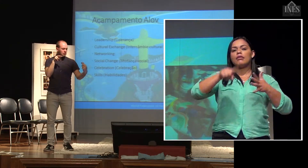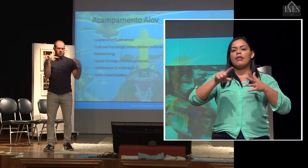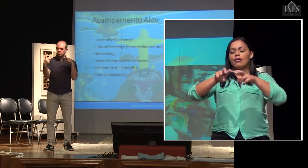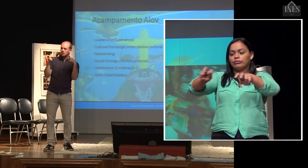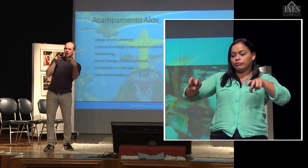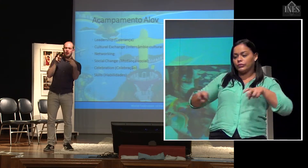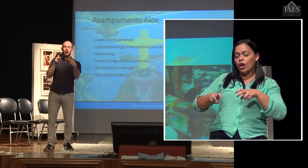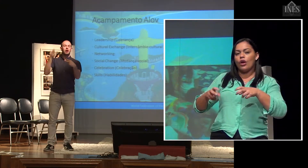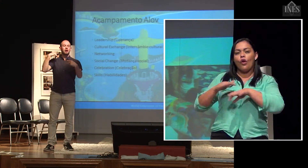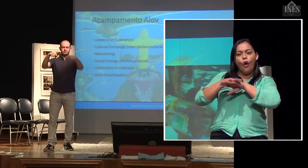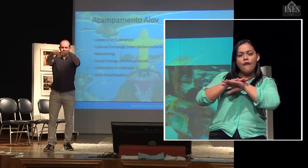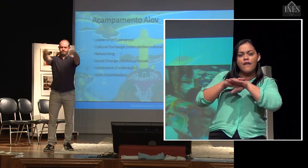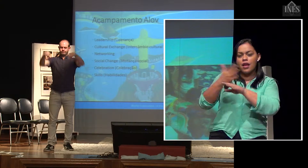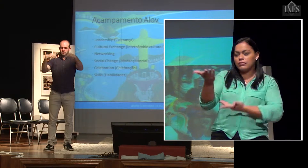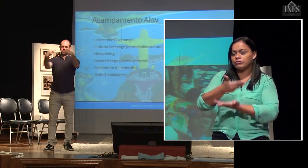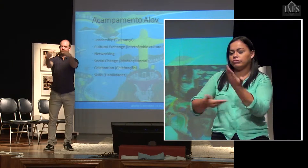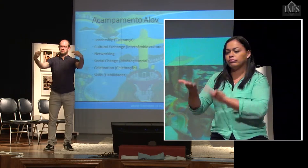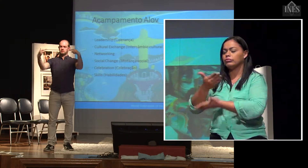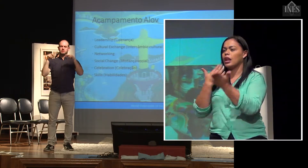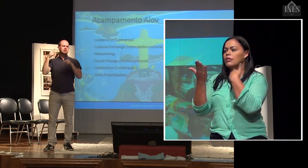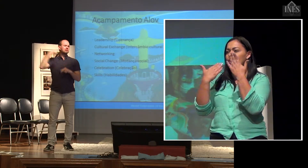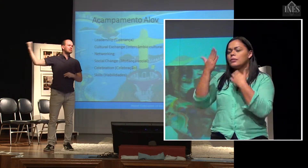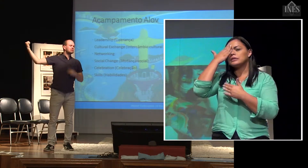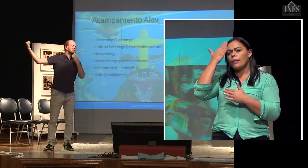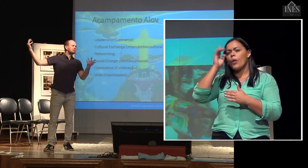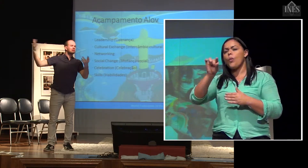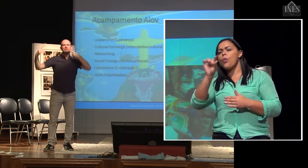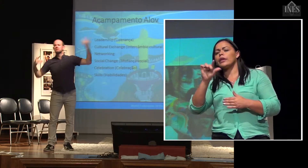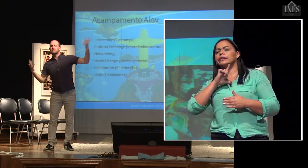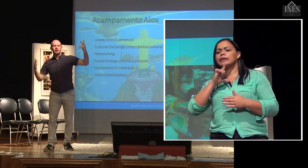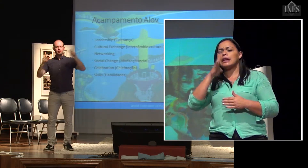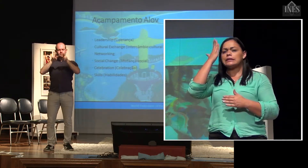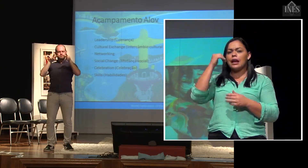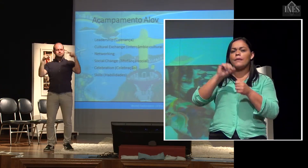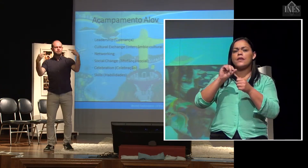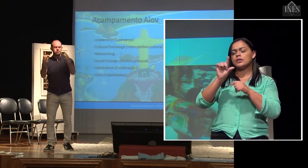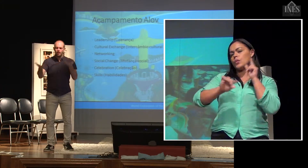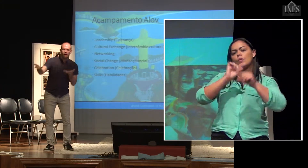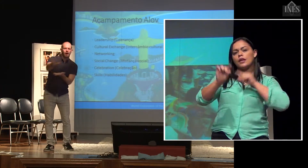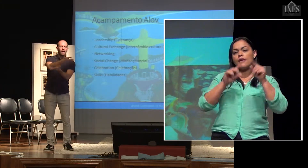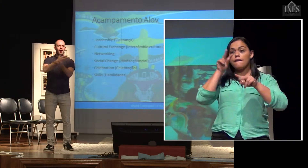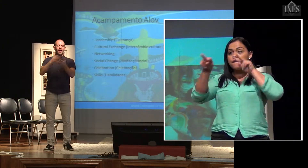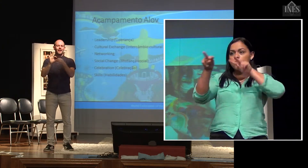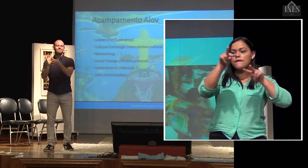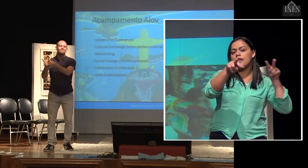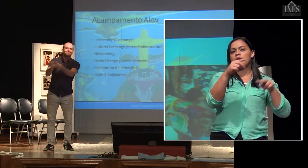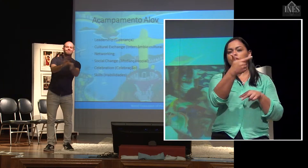onde as pessoas vão se conhecer mais, saber o que elas têm como talento, elas vão poder ouvir muito o que a outra tem de experiência,